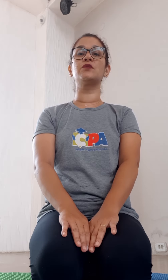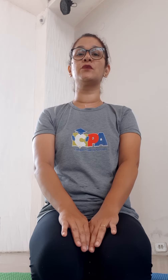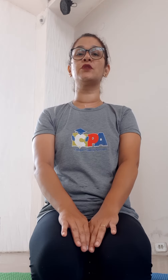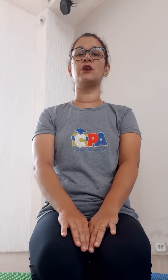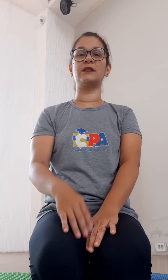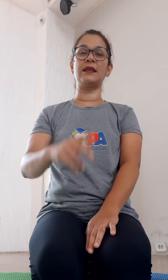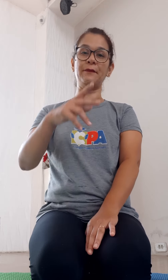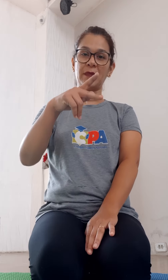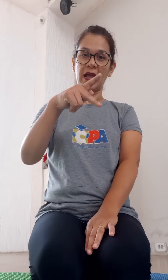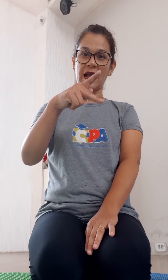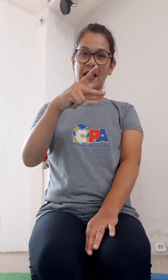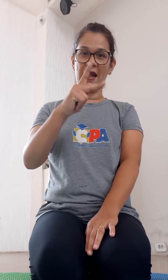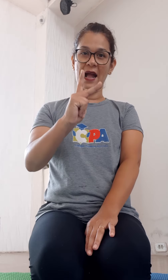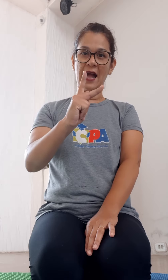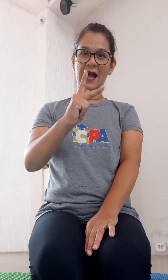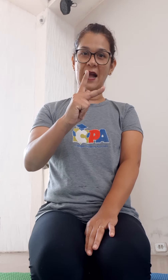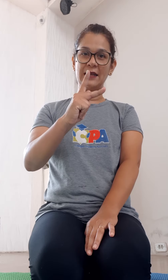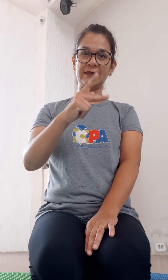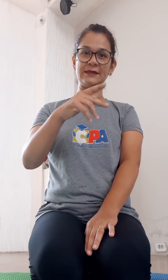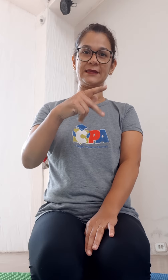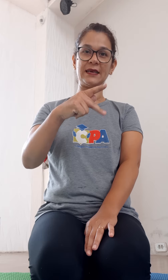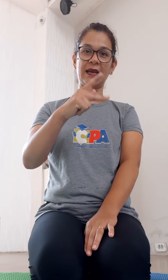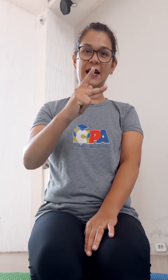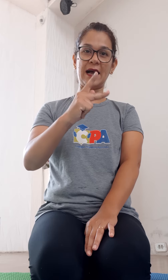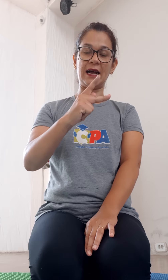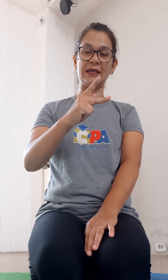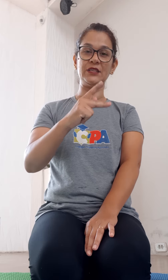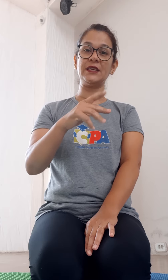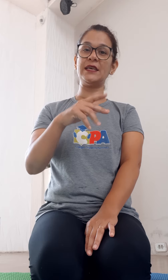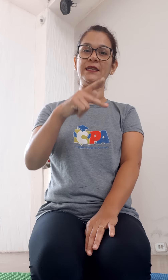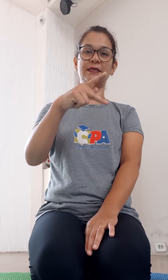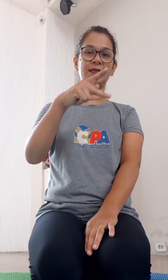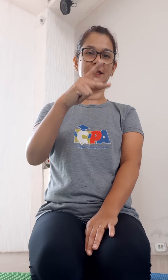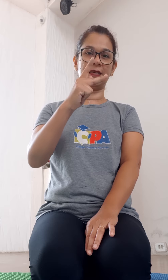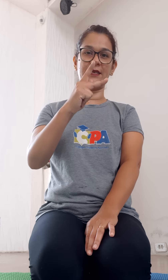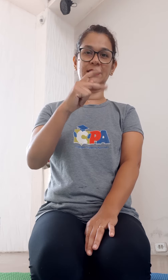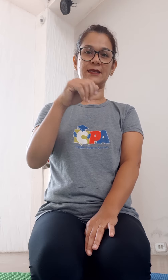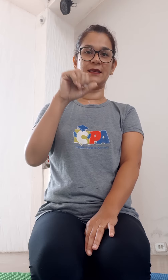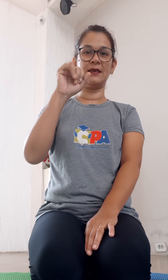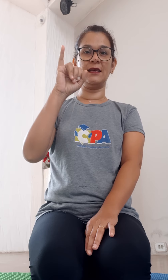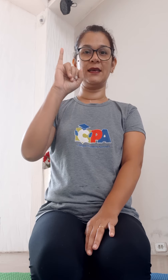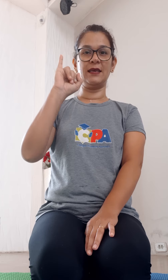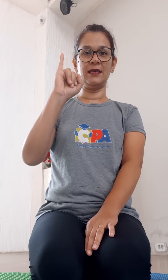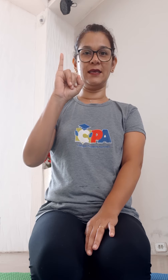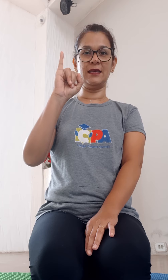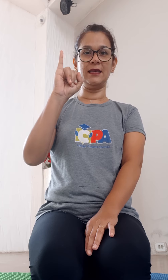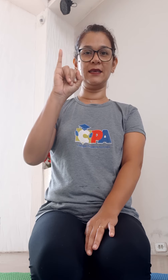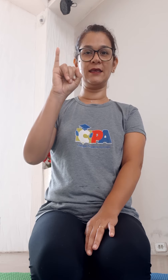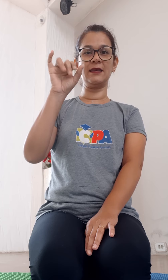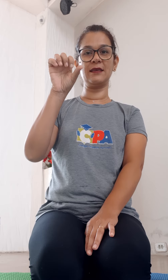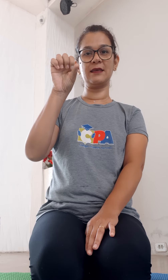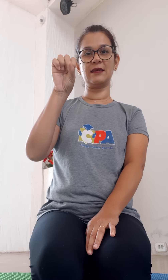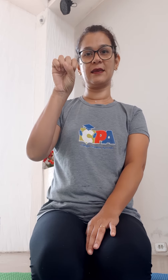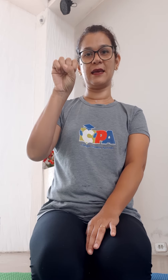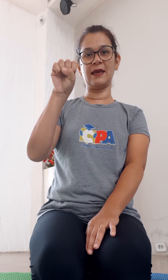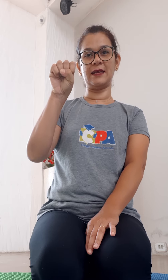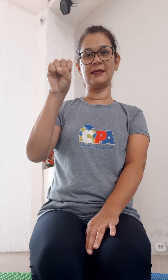jota, né? K, K de quis, quis, I, S,